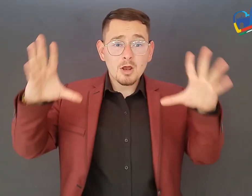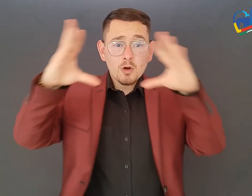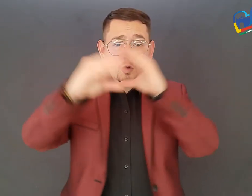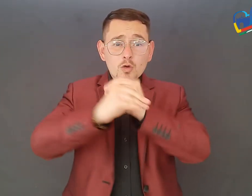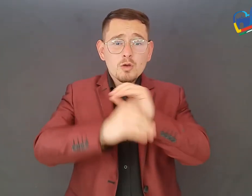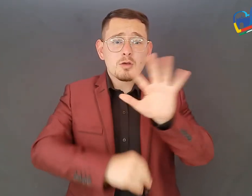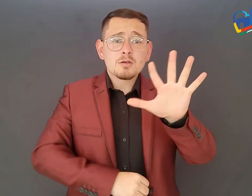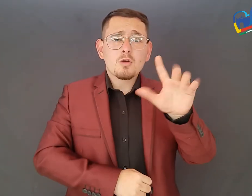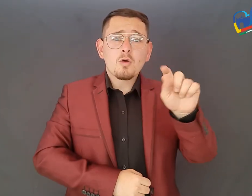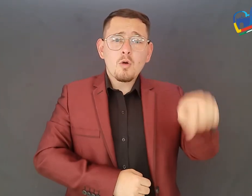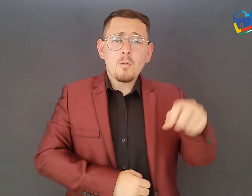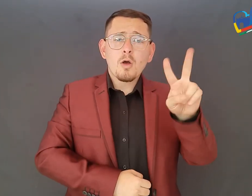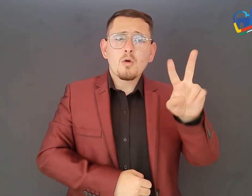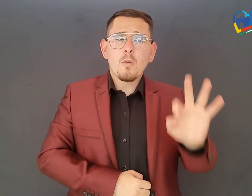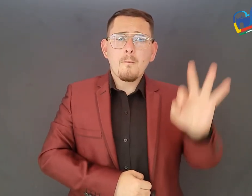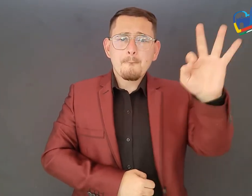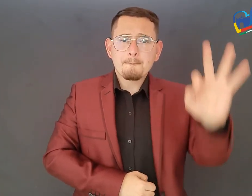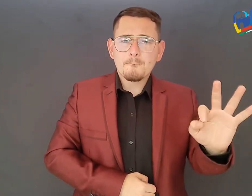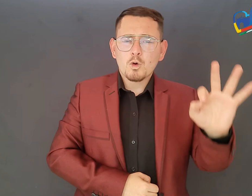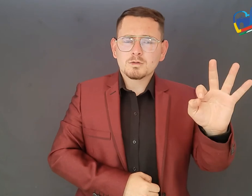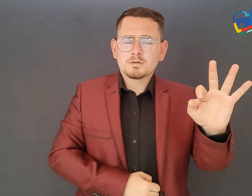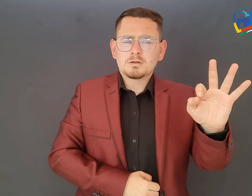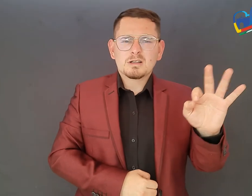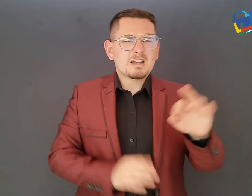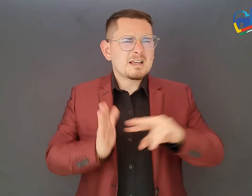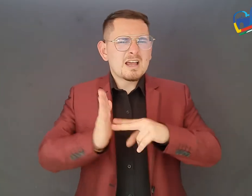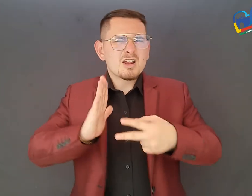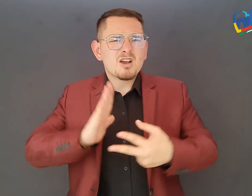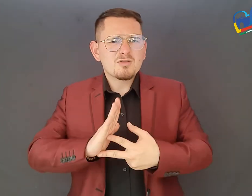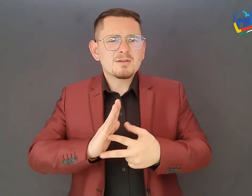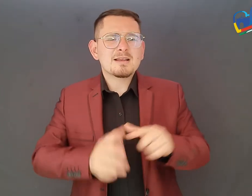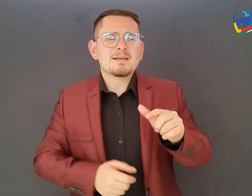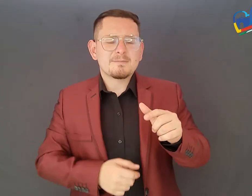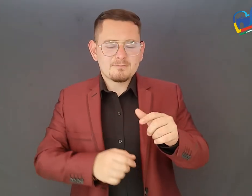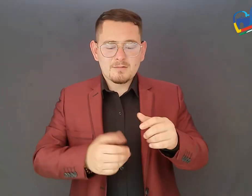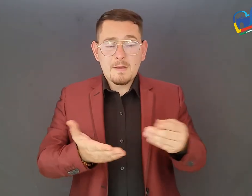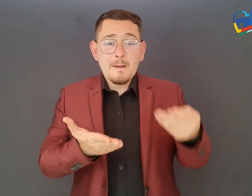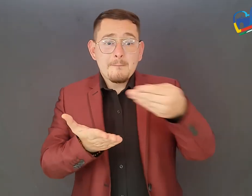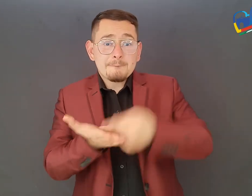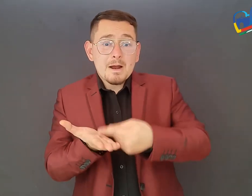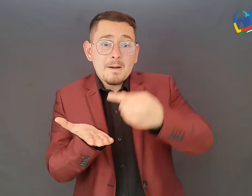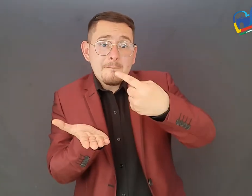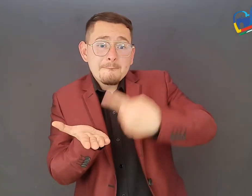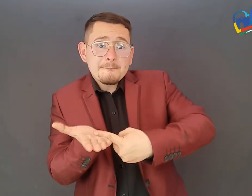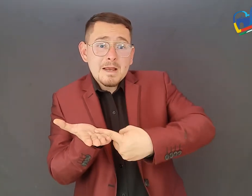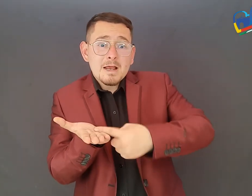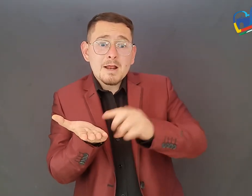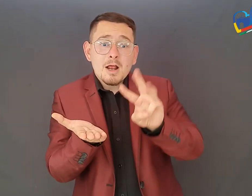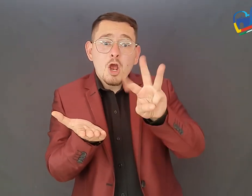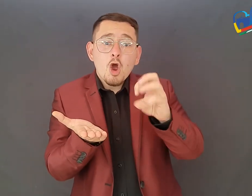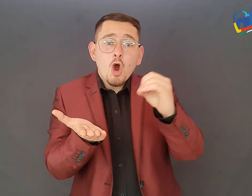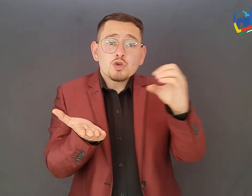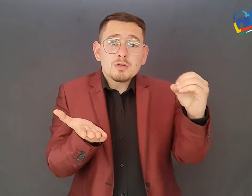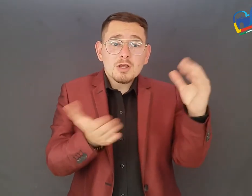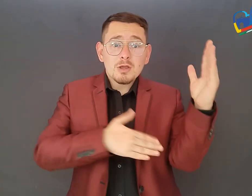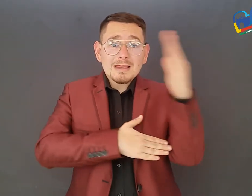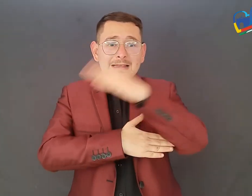dominical y festivo lo que representa un aumento de 100 pesos en el servicio de transporte público colectivo urbano La nueva tarifa de